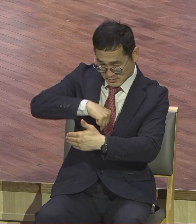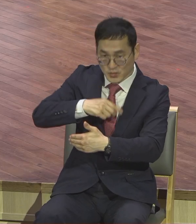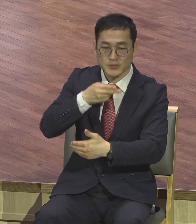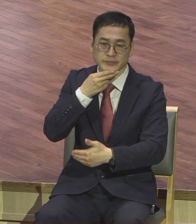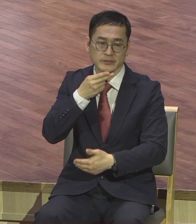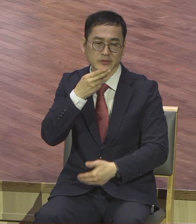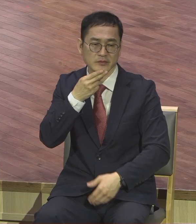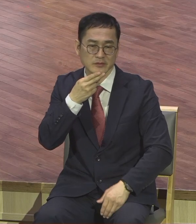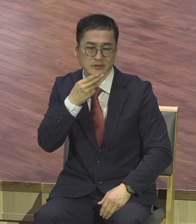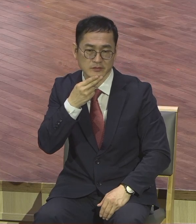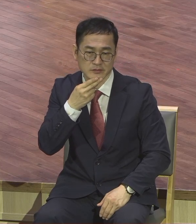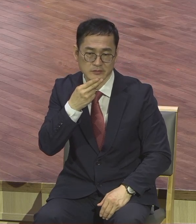종교생활